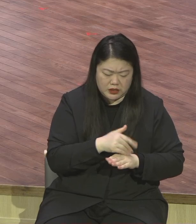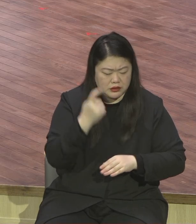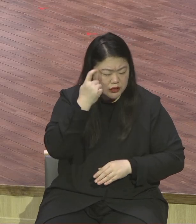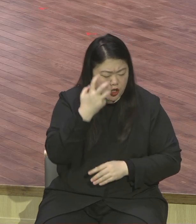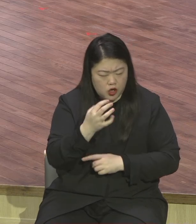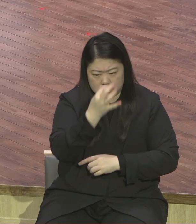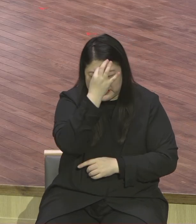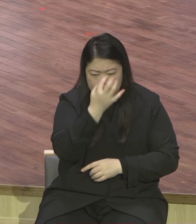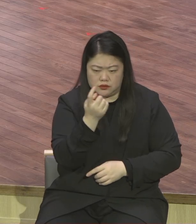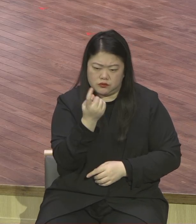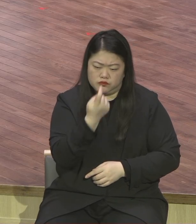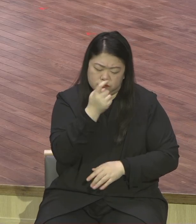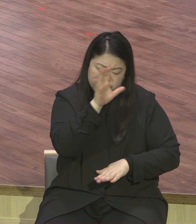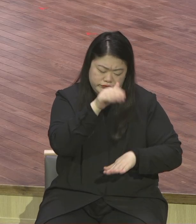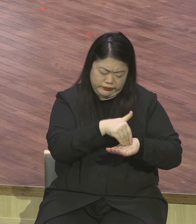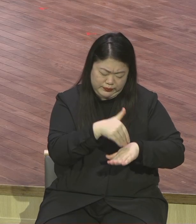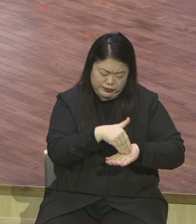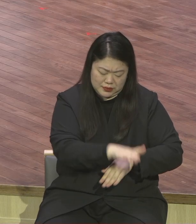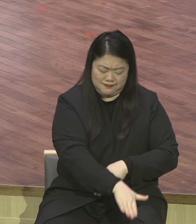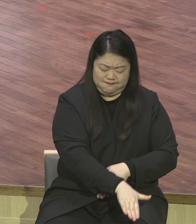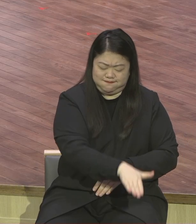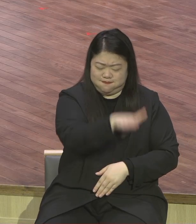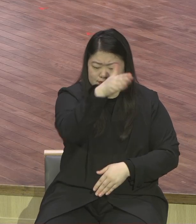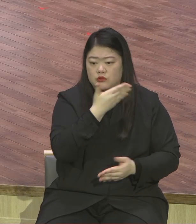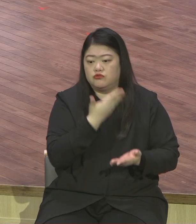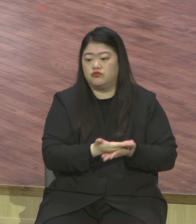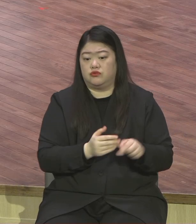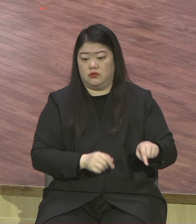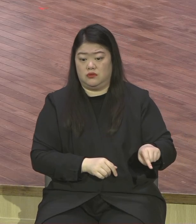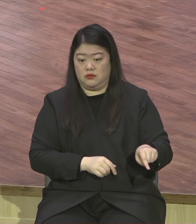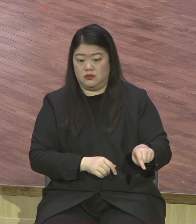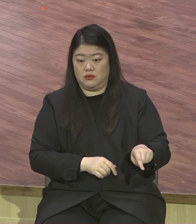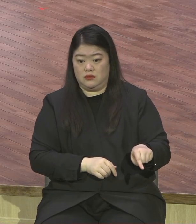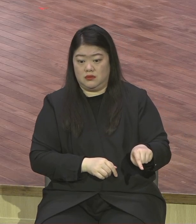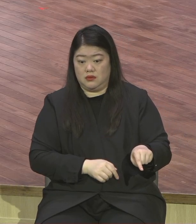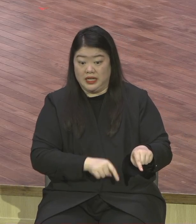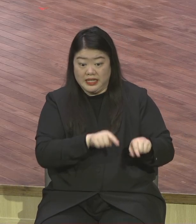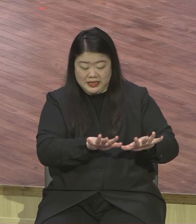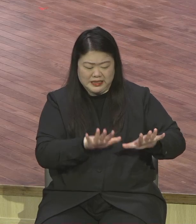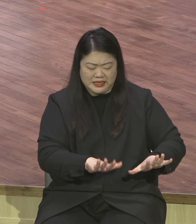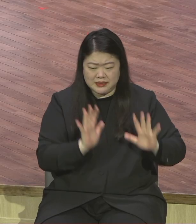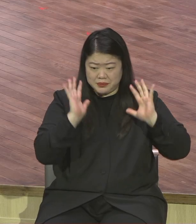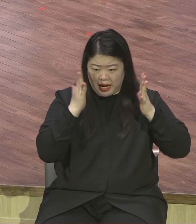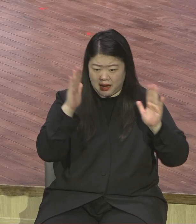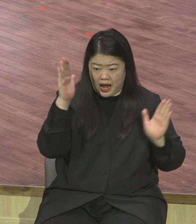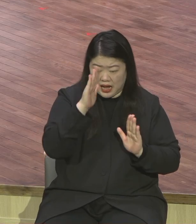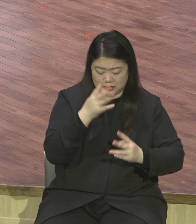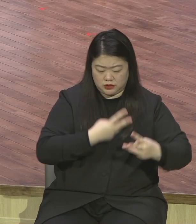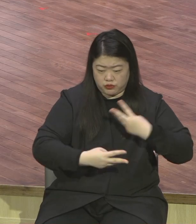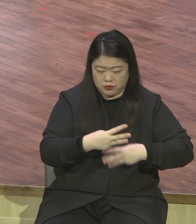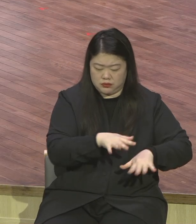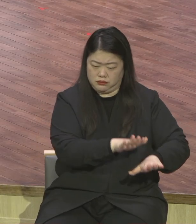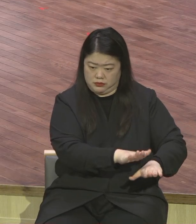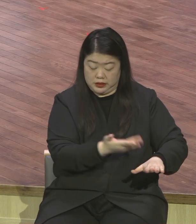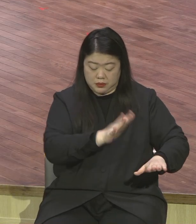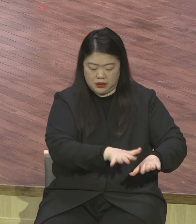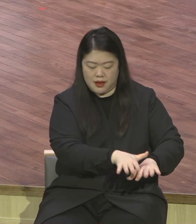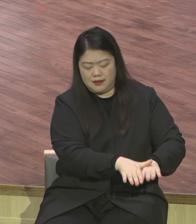여러분 후손들입니다 이들이 이 교회에서 5천 종족 2만 2, 2, 3, 7개 나라 살릴 주옵으로